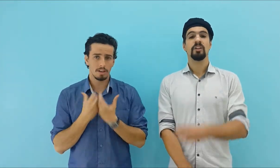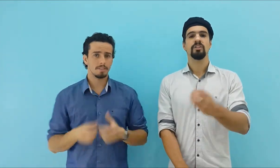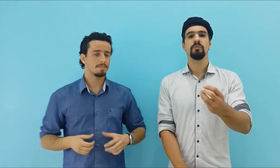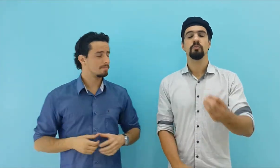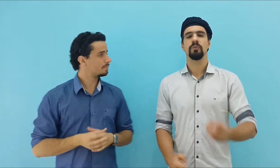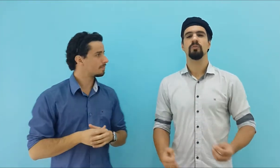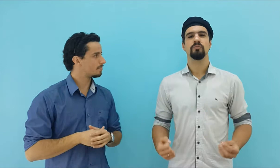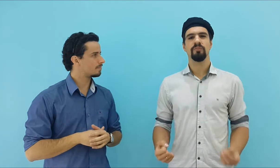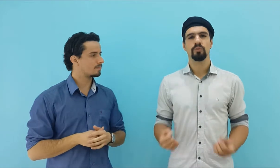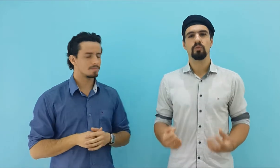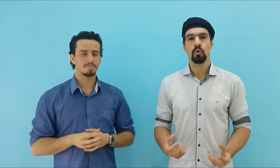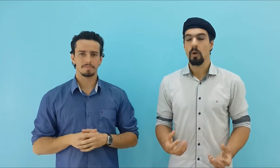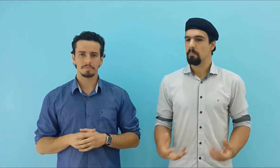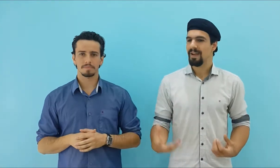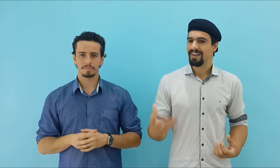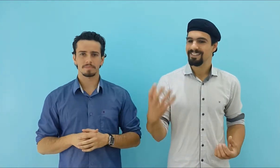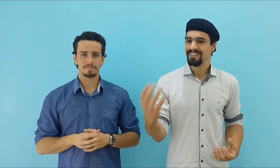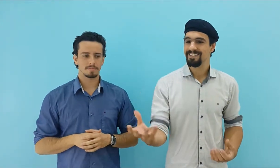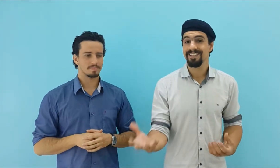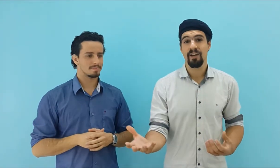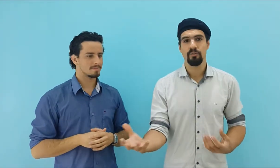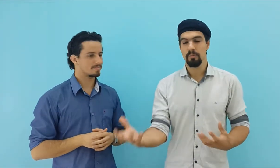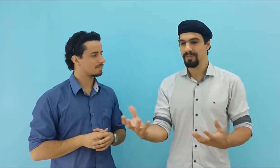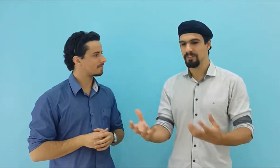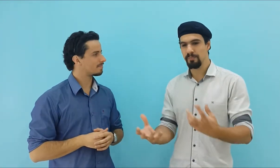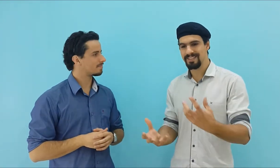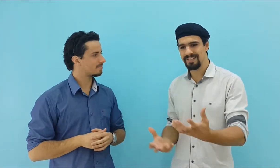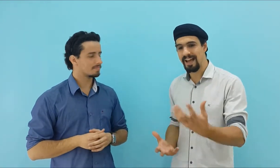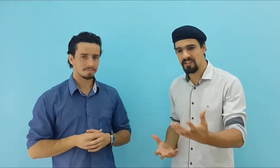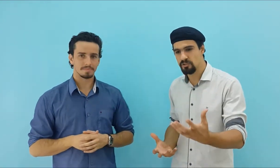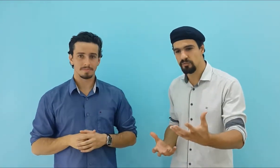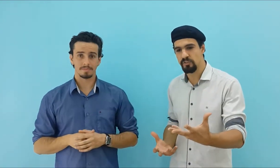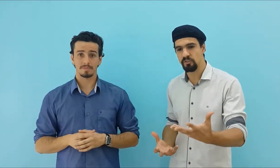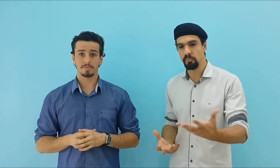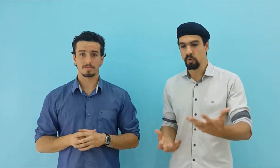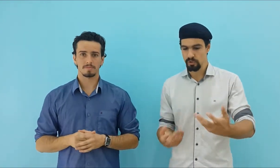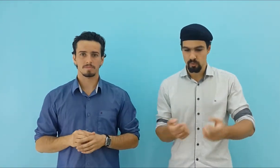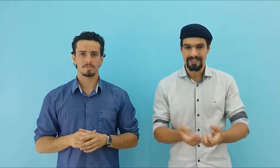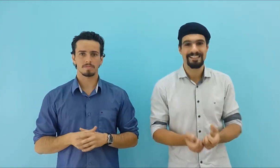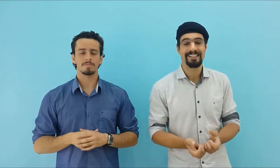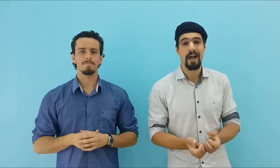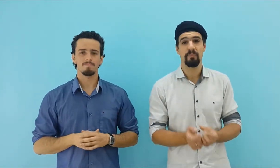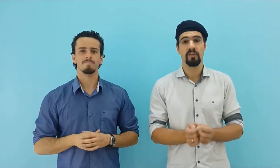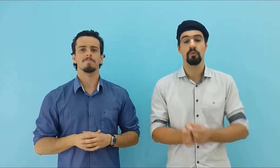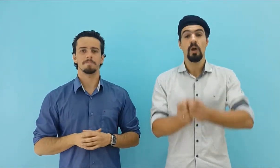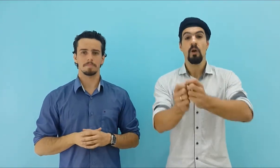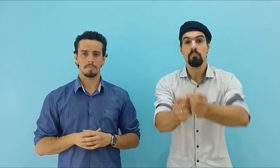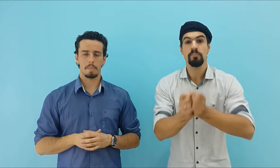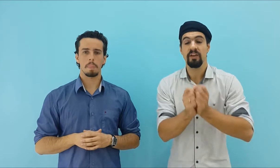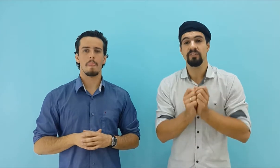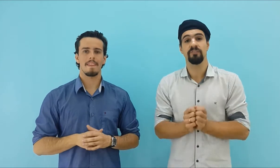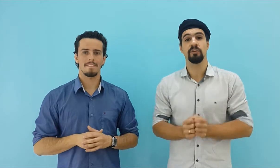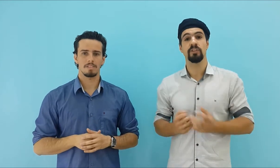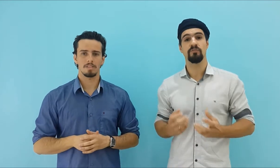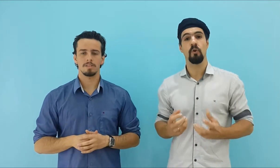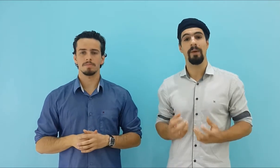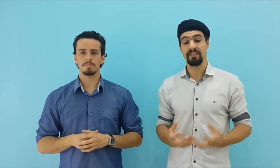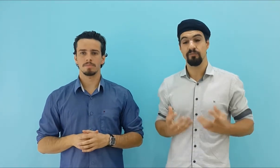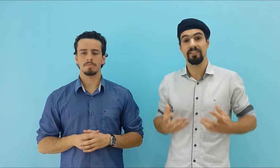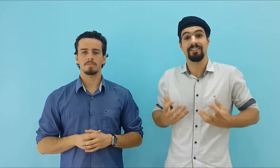imagino as pessoas no futuro me agradecendo, me mandando mensagens no Facebook, no WhatsApp, falando, minha vida foi transformada, foi